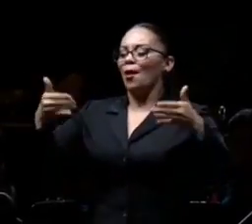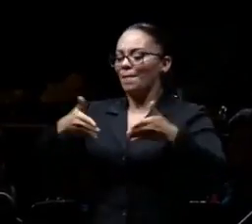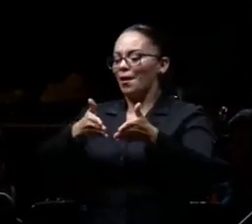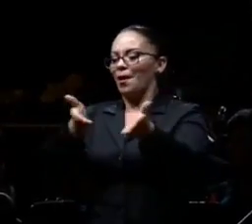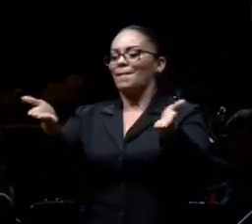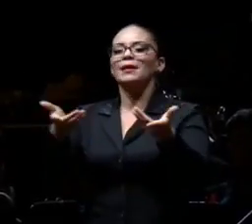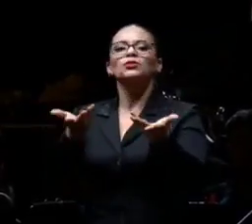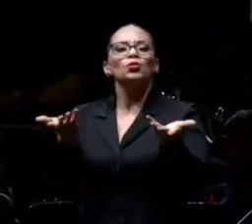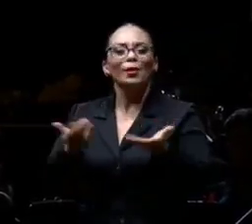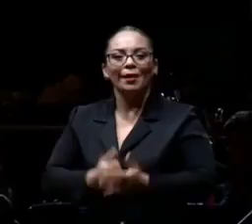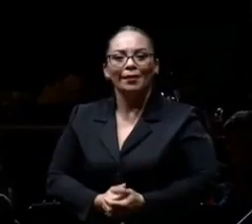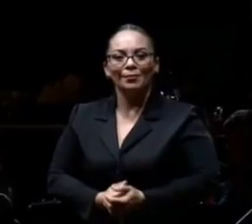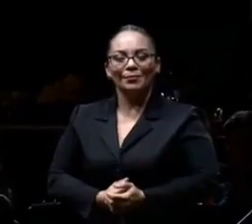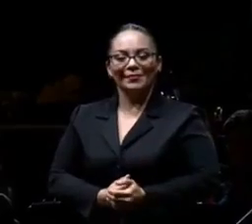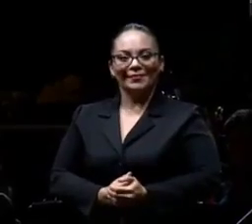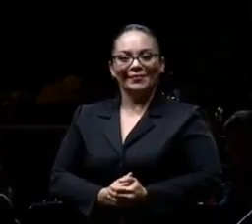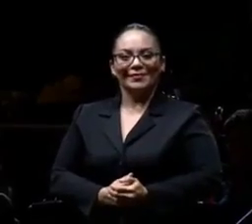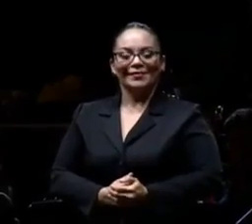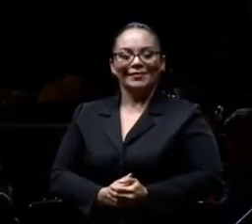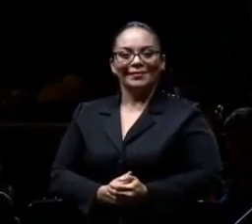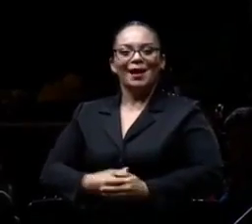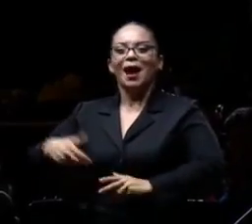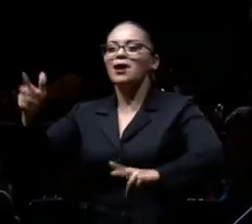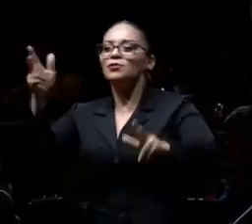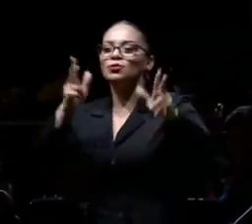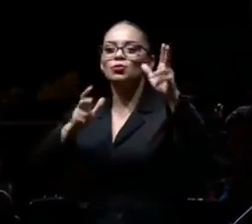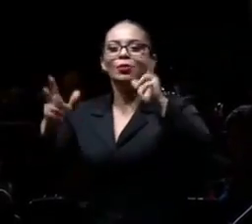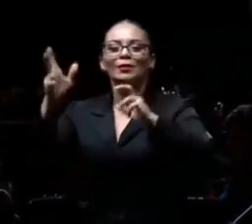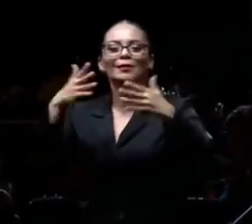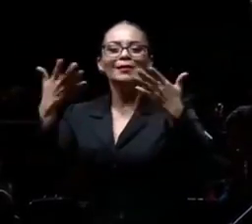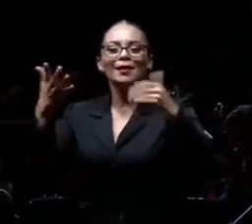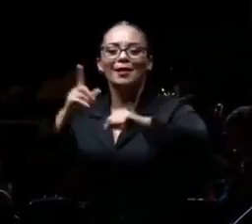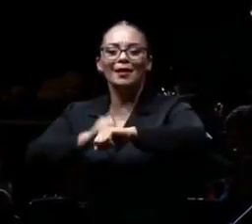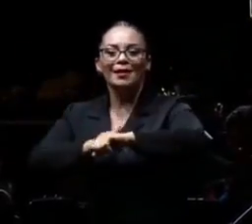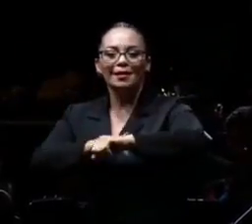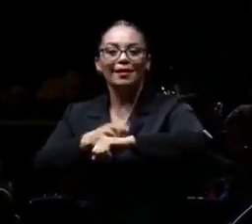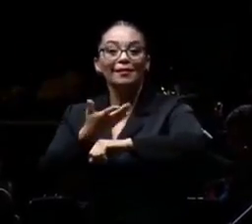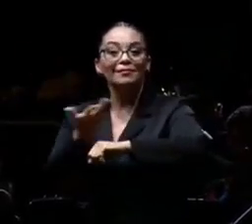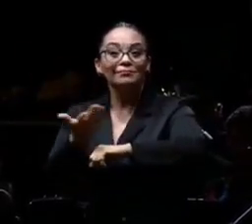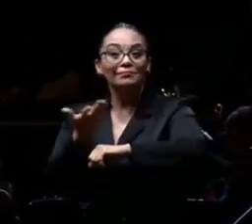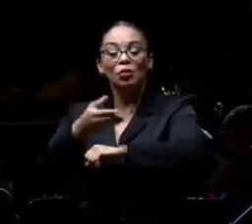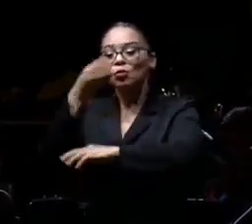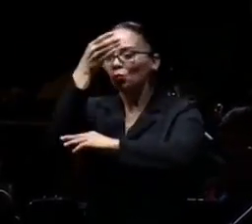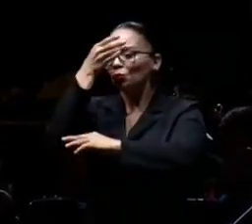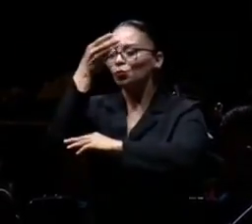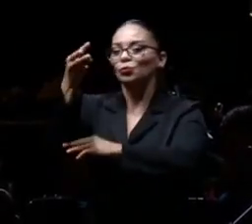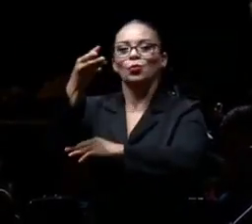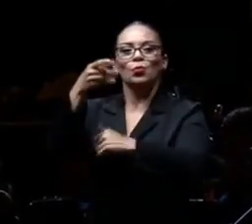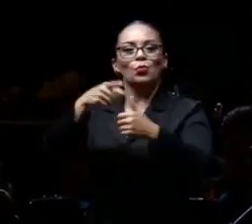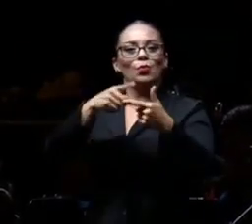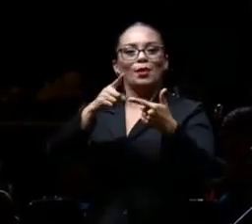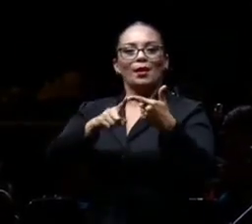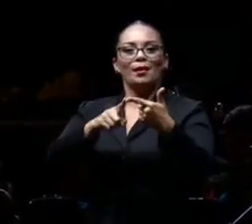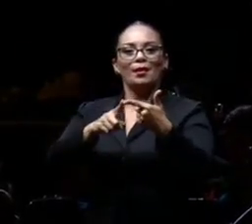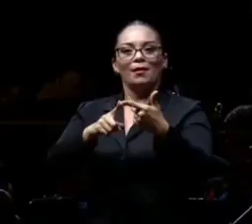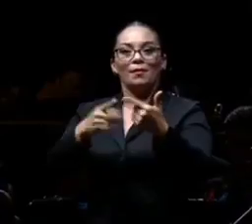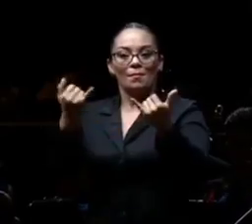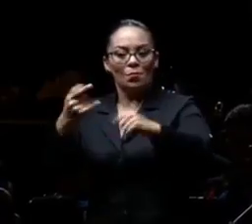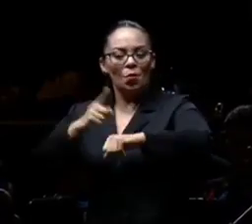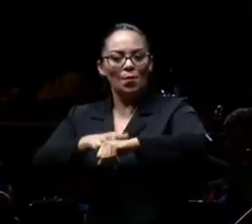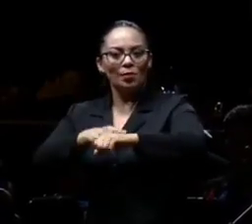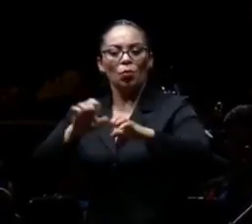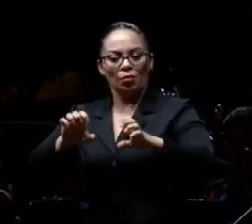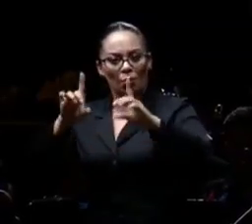al estallido de la era de la cultura, de la era de la